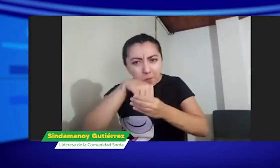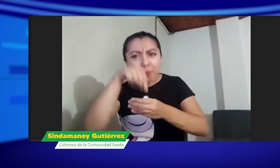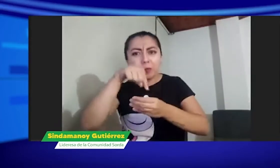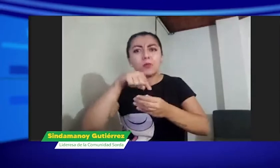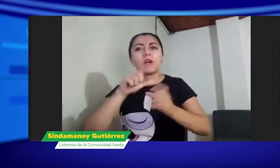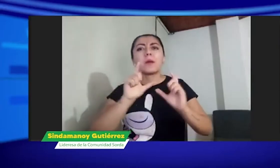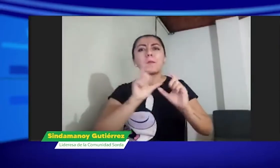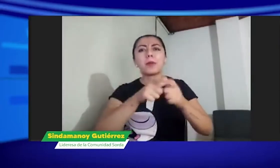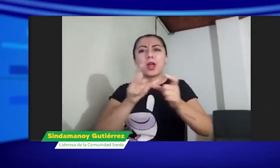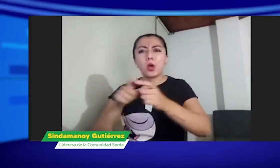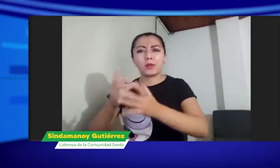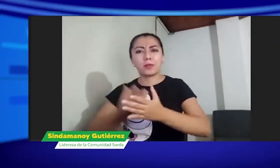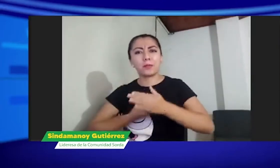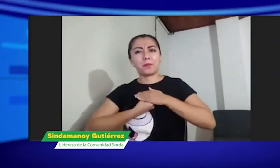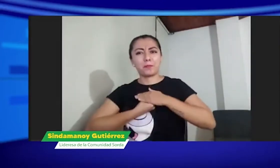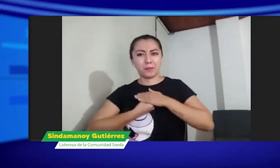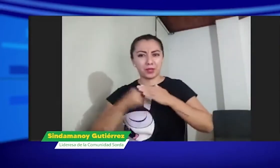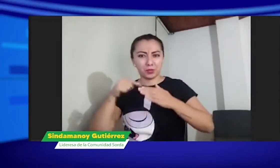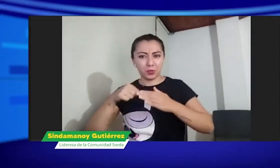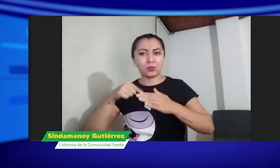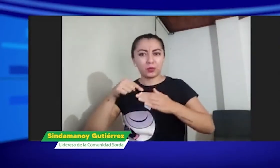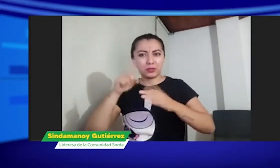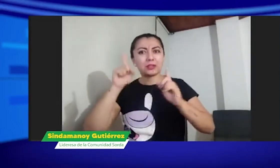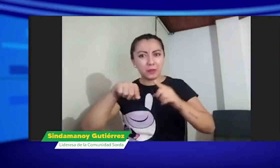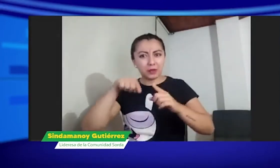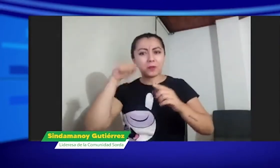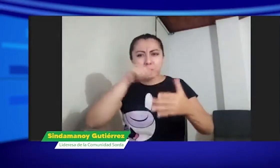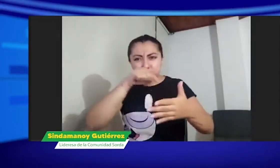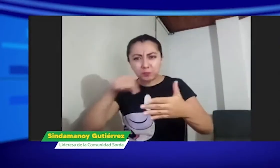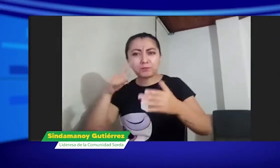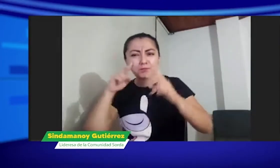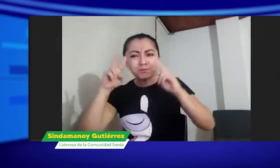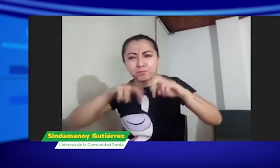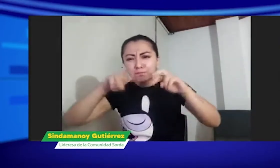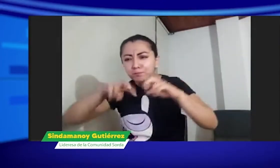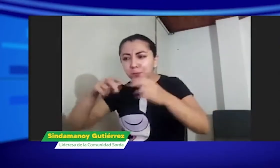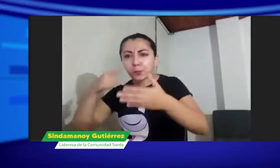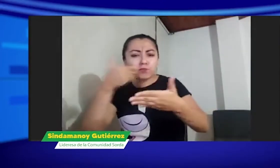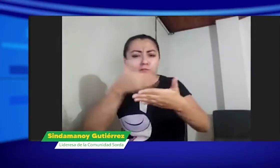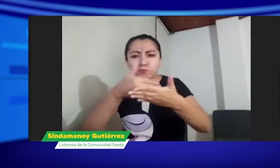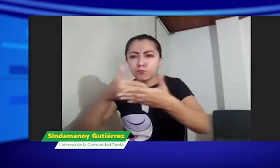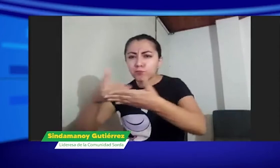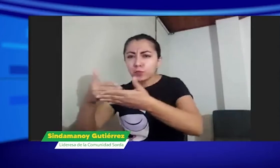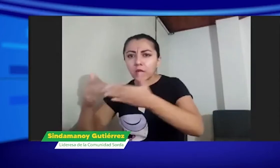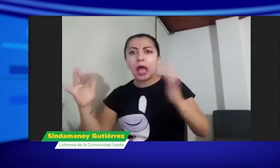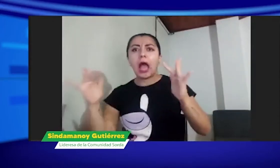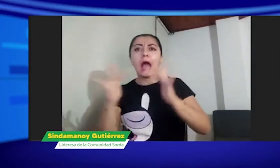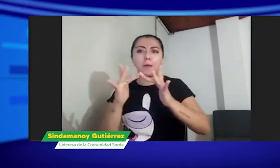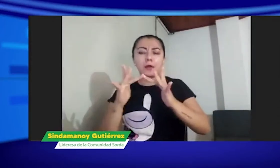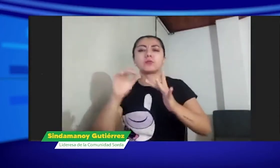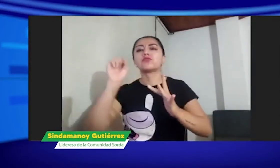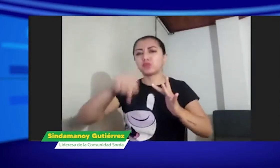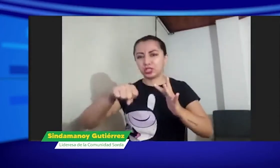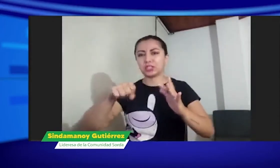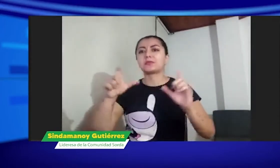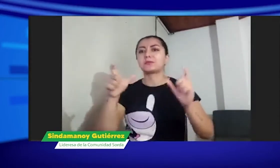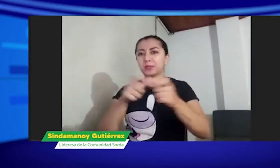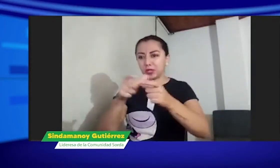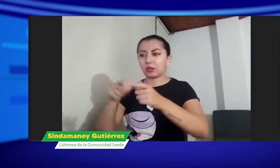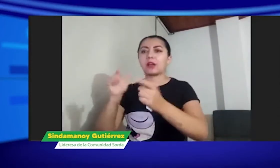demanda contra la lengua de señas y habla de las minorías y la lengua de señas como patrimonio. Y llega a